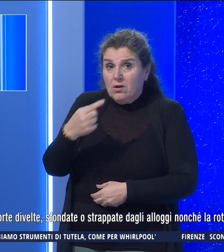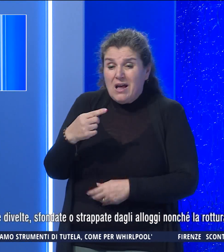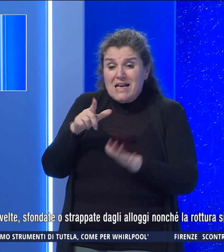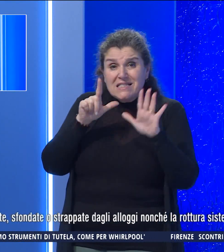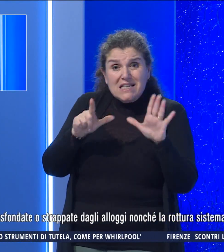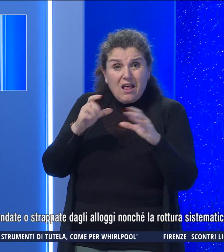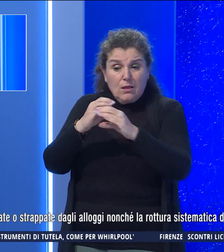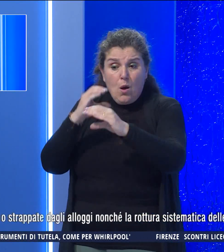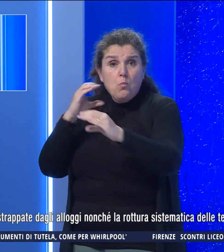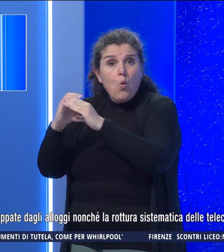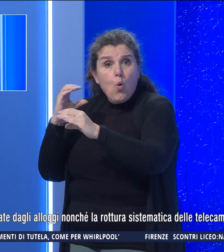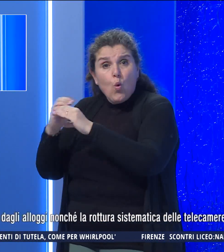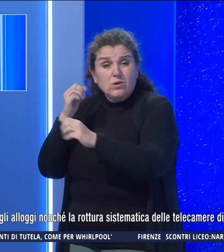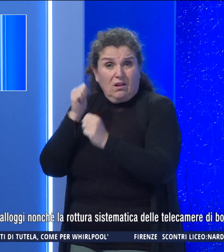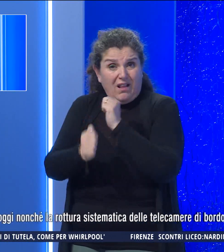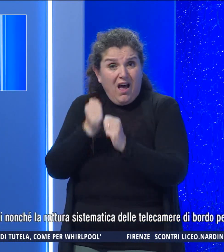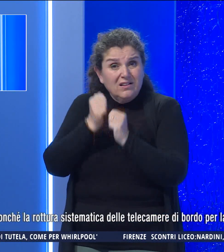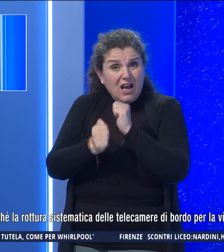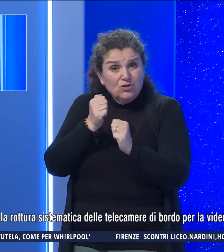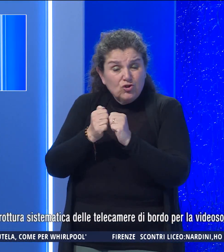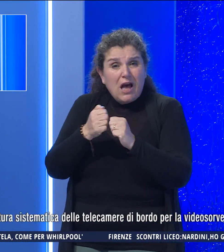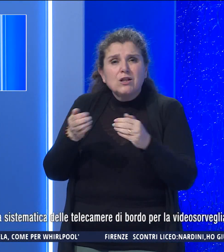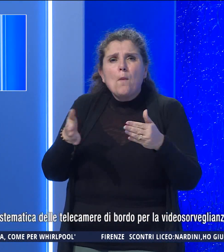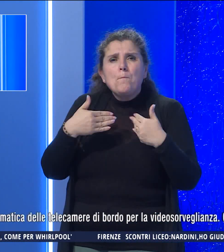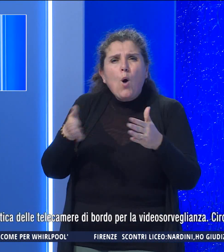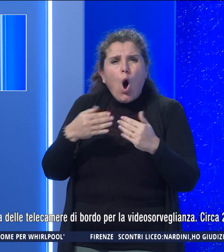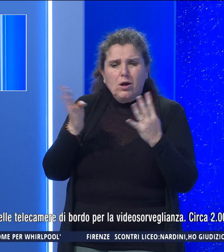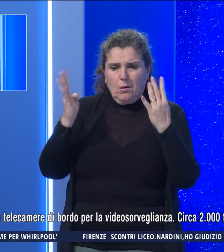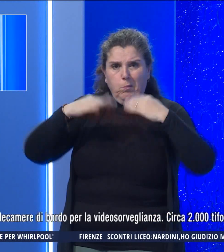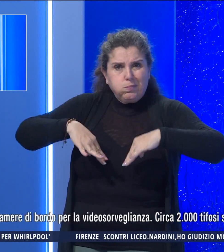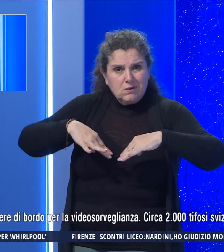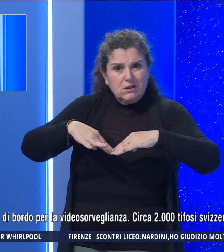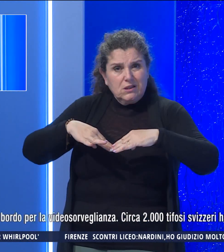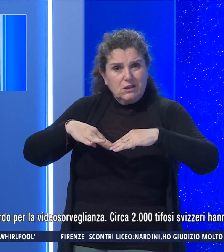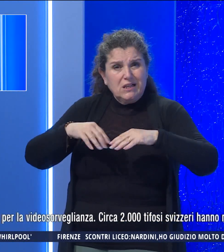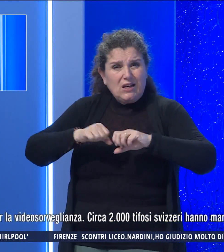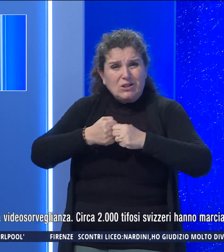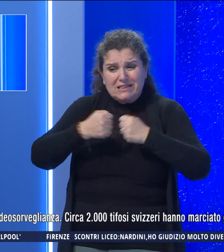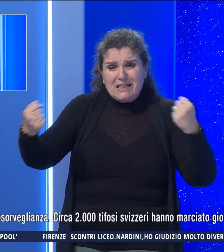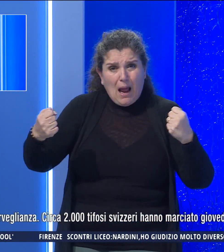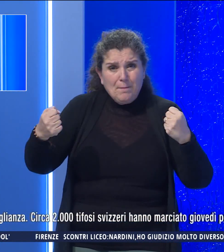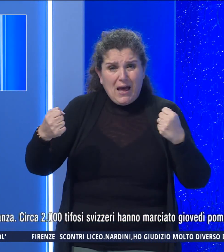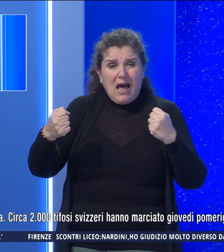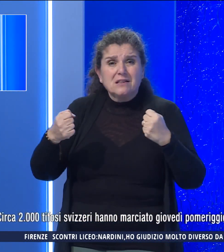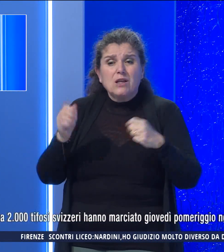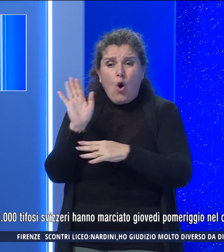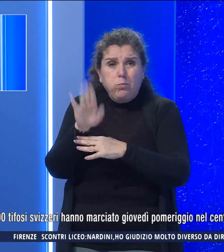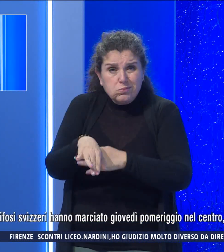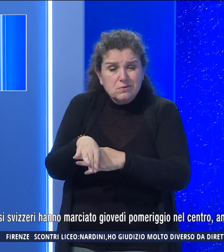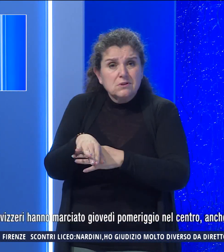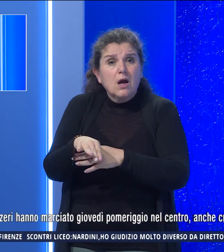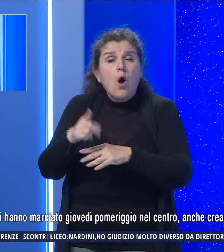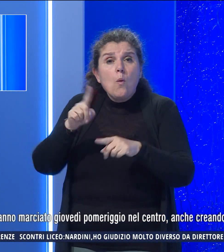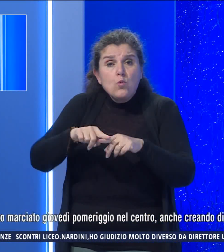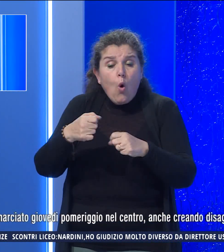sette mezzi danneggiati hanno avuto le porte di velte sfondate o strappate dagli alloggi nonché la